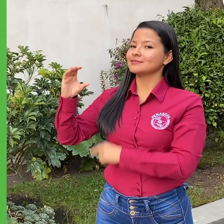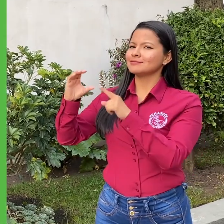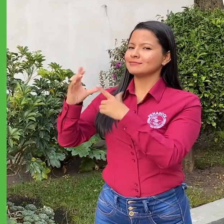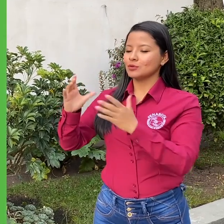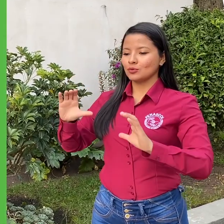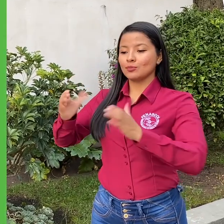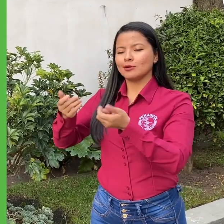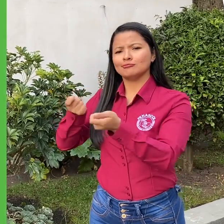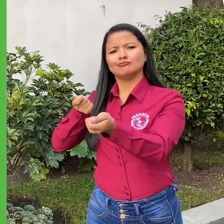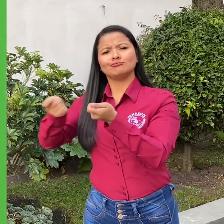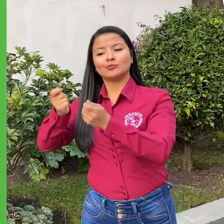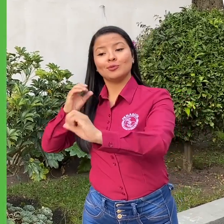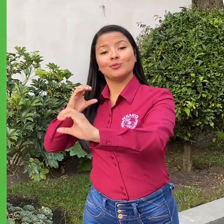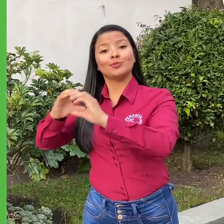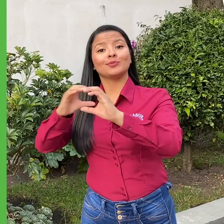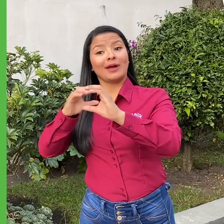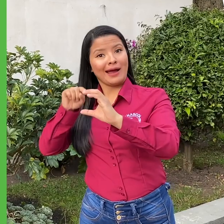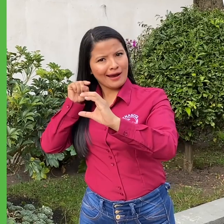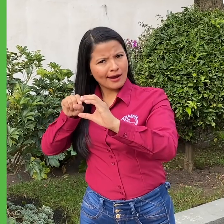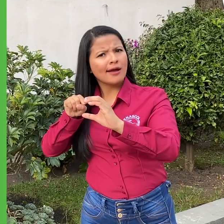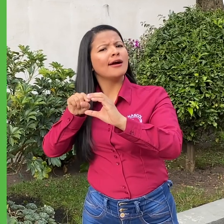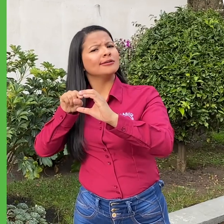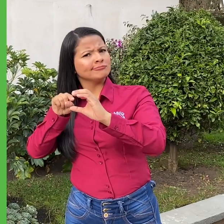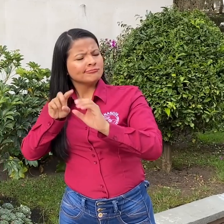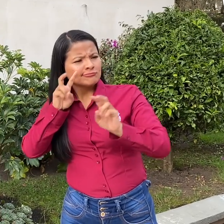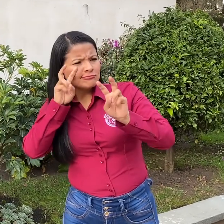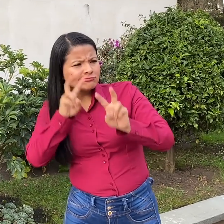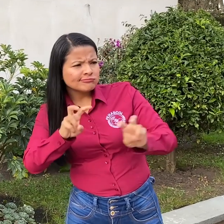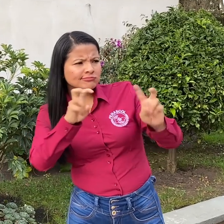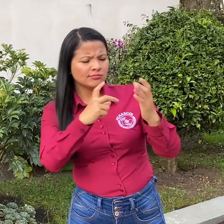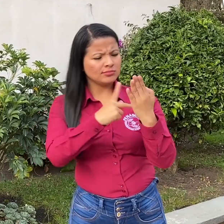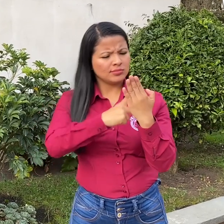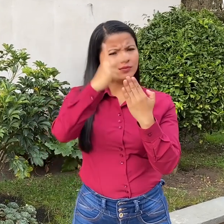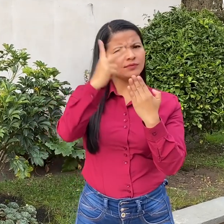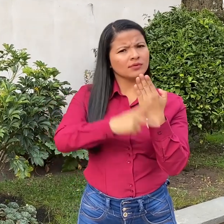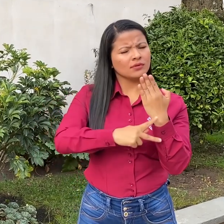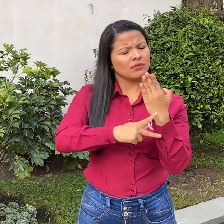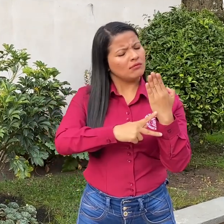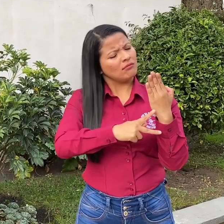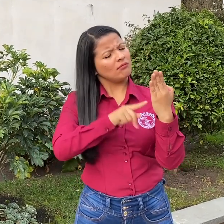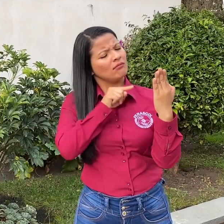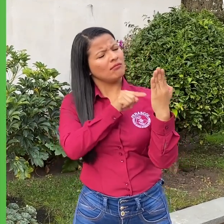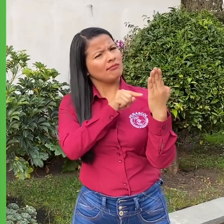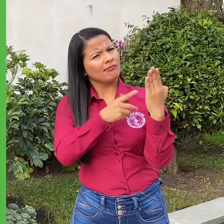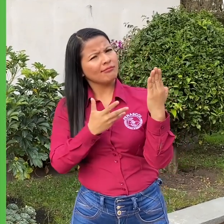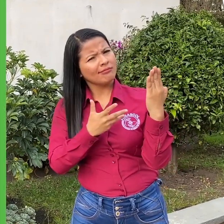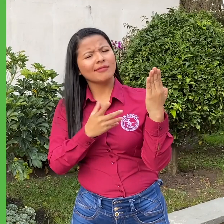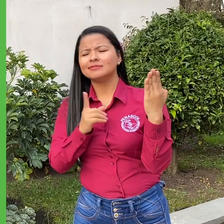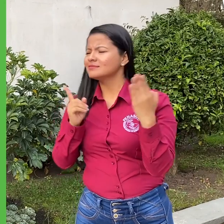la Comisión Reguladora de Comunicaciones, sobre la investigación que inició el año pasado llamada Revisión de las